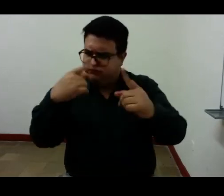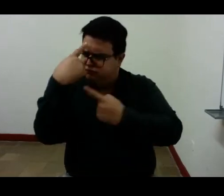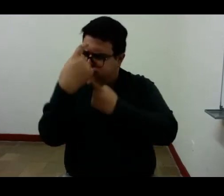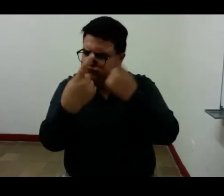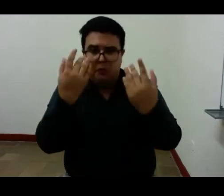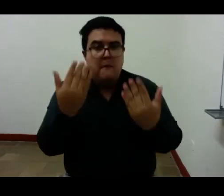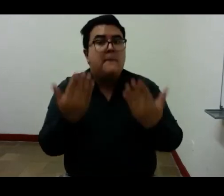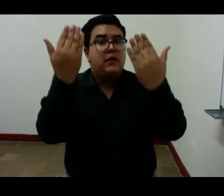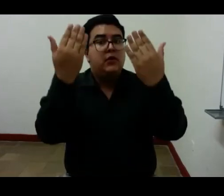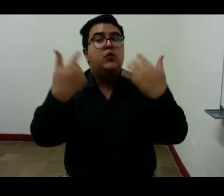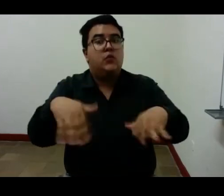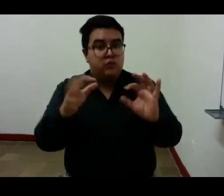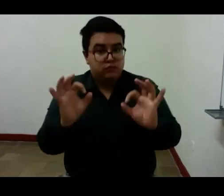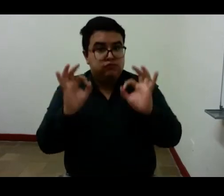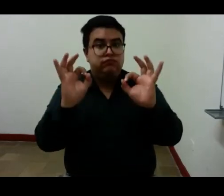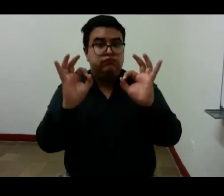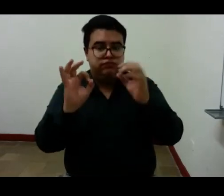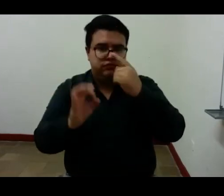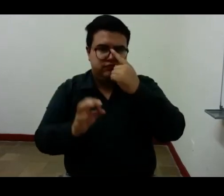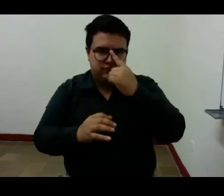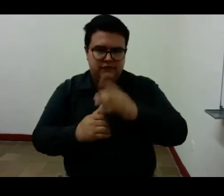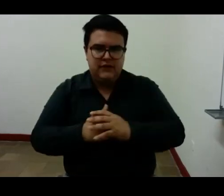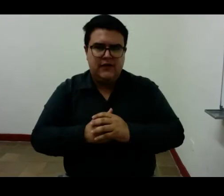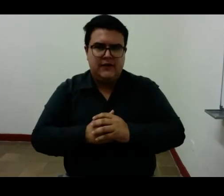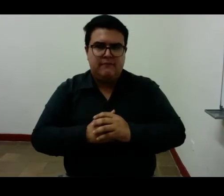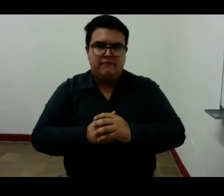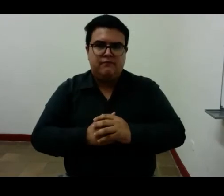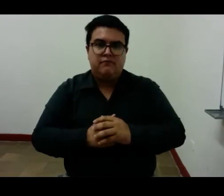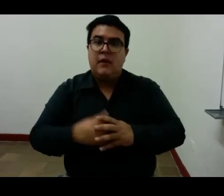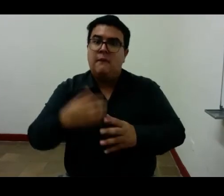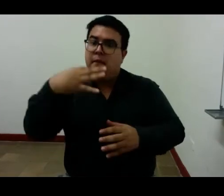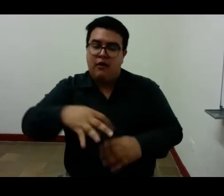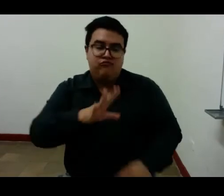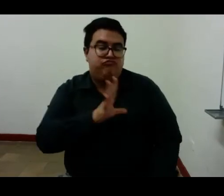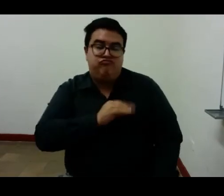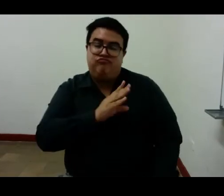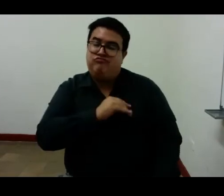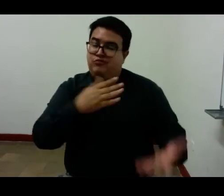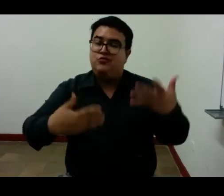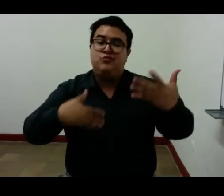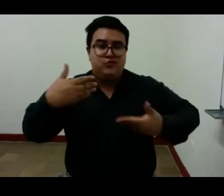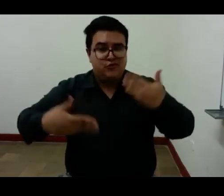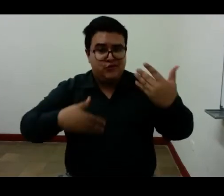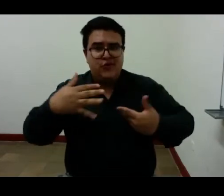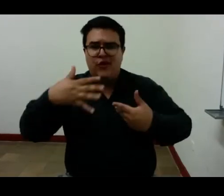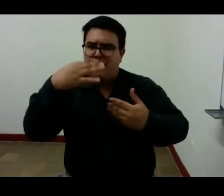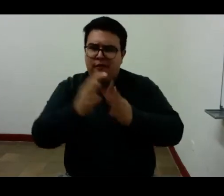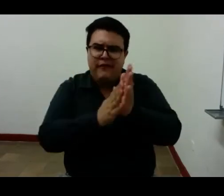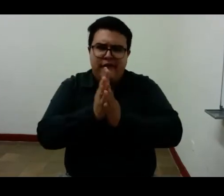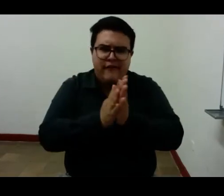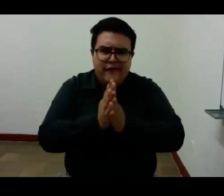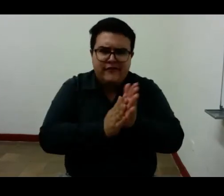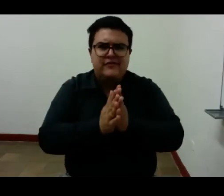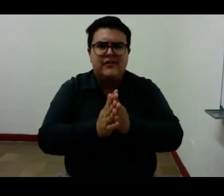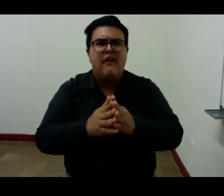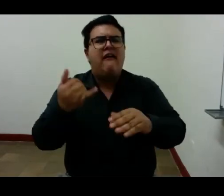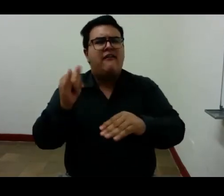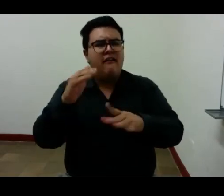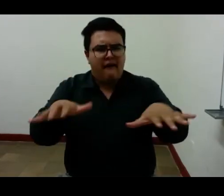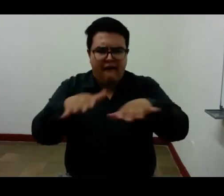Bueno, quiero decirles pues que estoy muy contento y al mismo tiempo nervioso